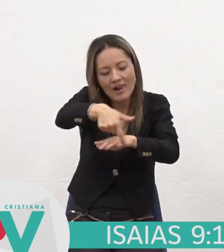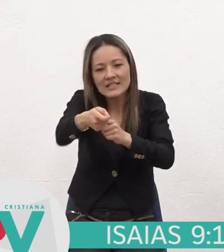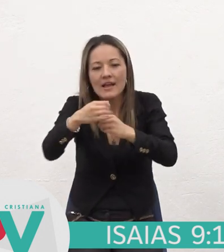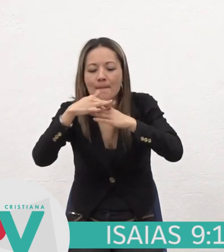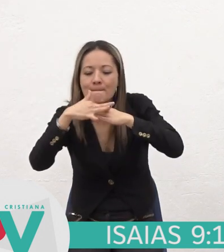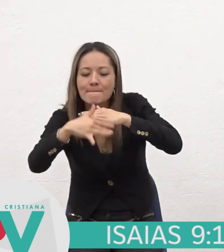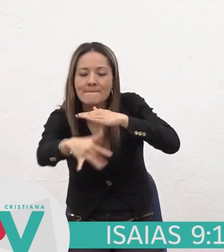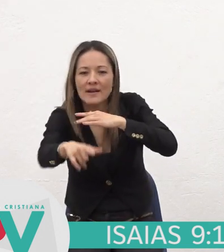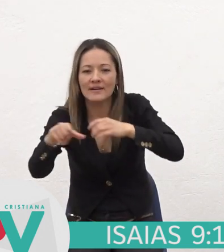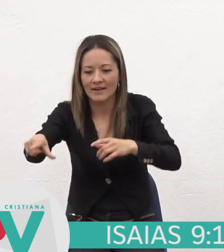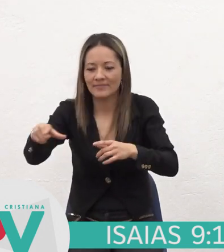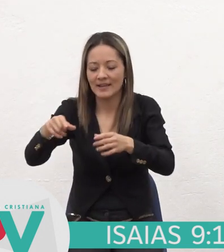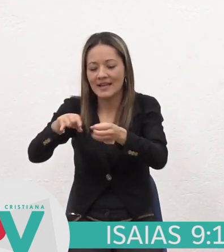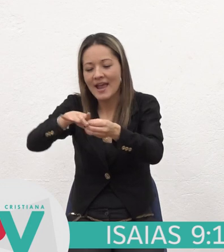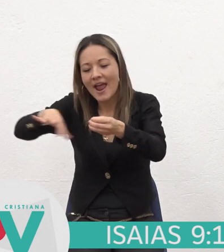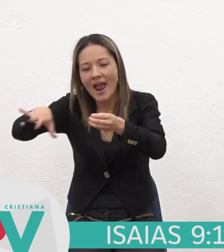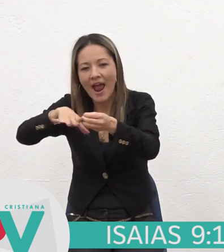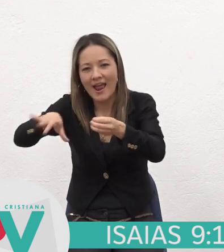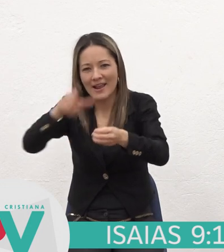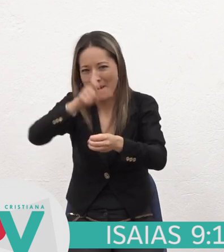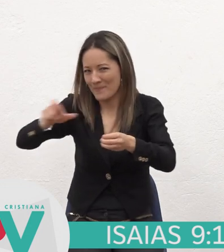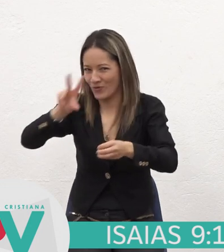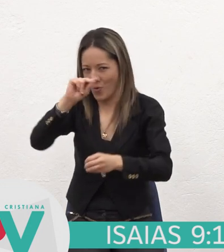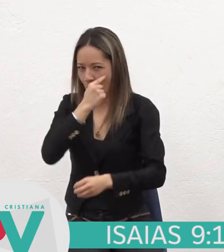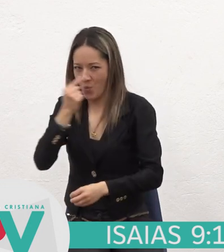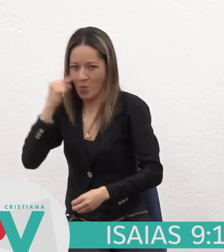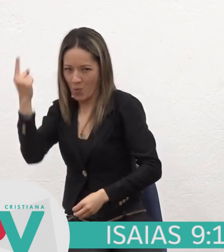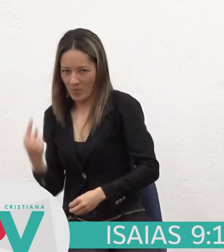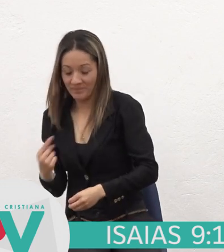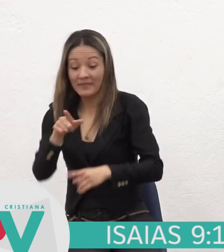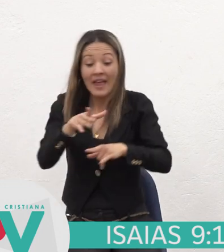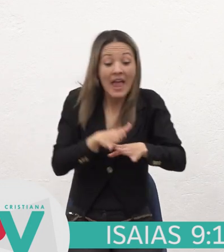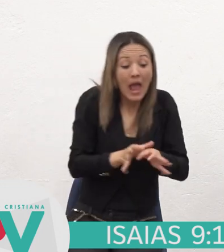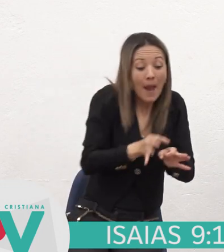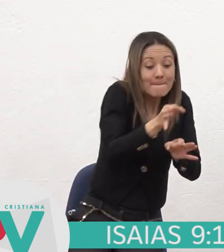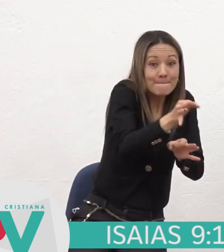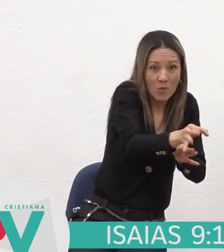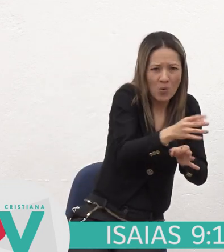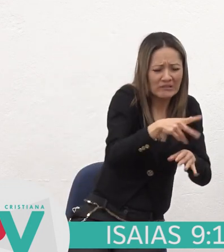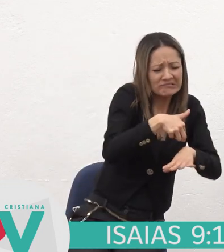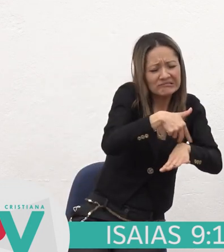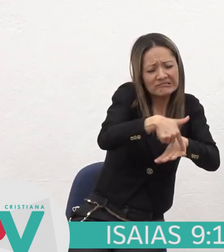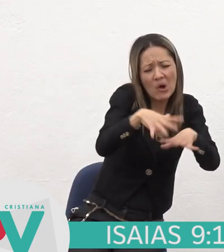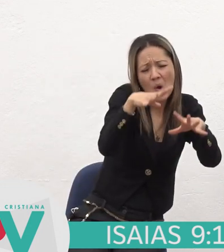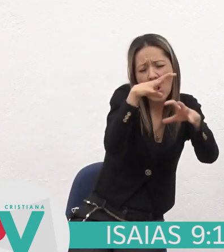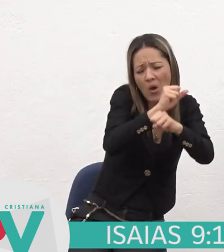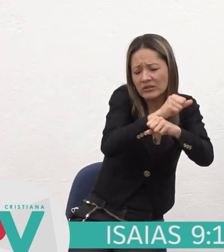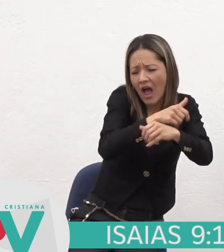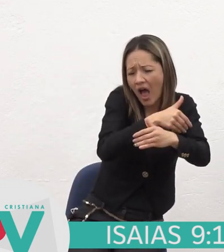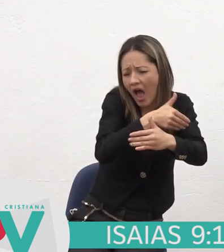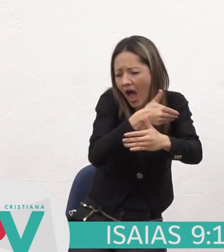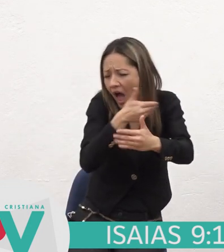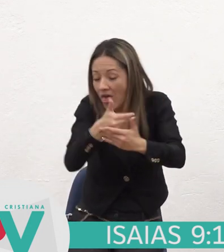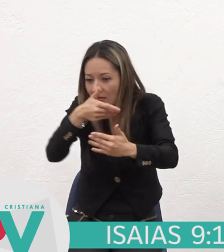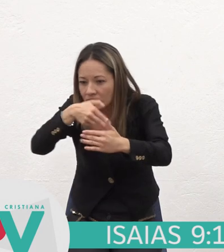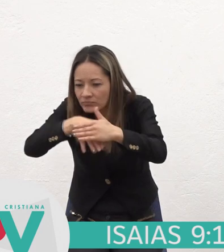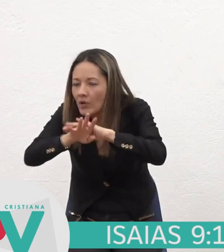gentiles El pueblo Que andaba En tinieblas Vio gran luz Los que moraban En tierra De sombra De muerte